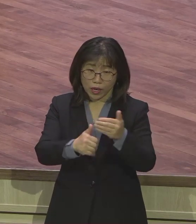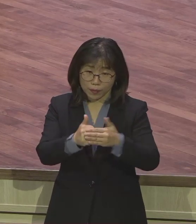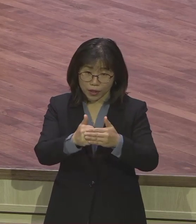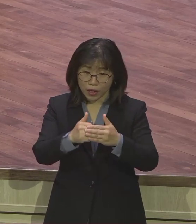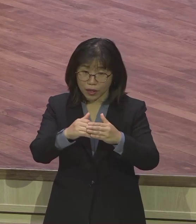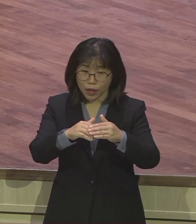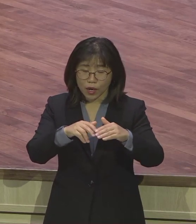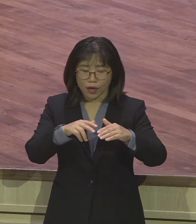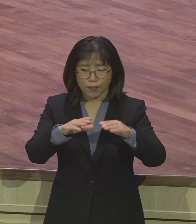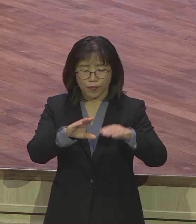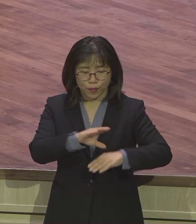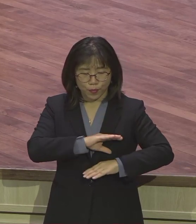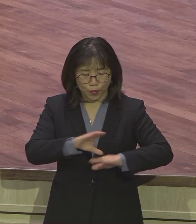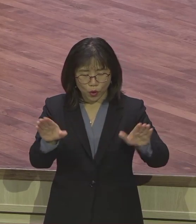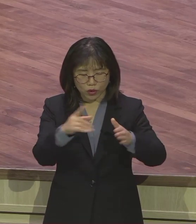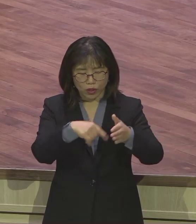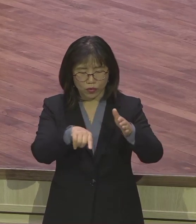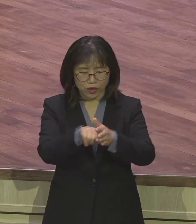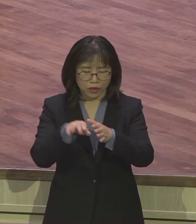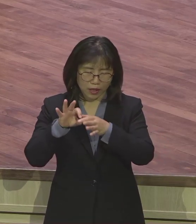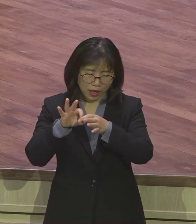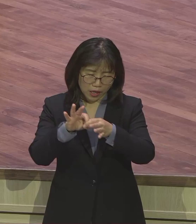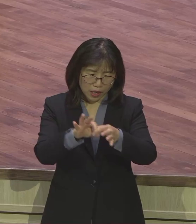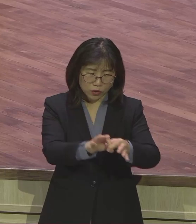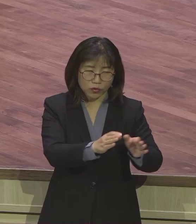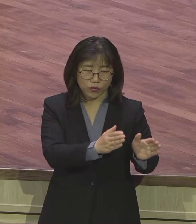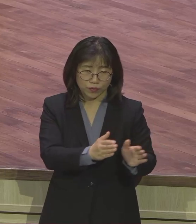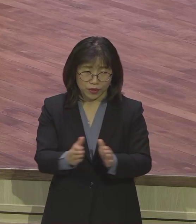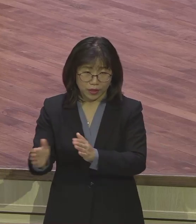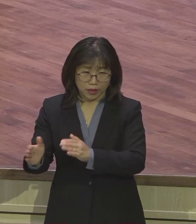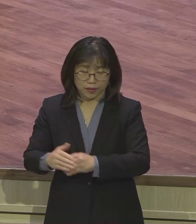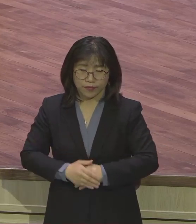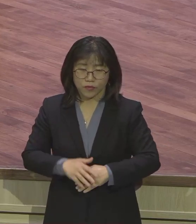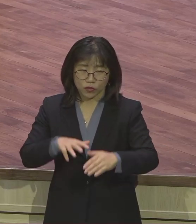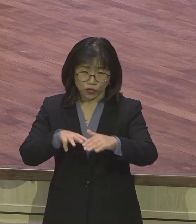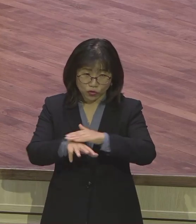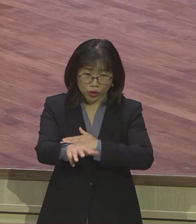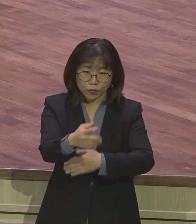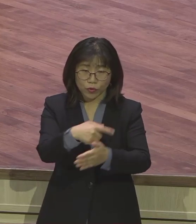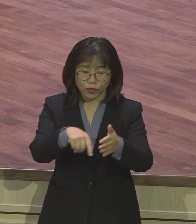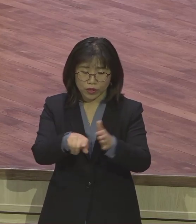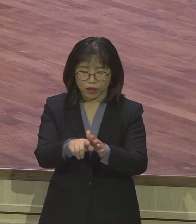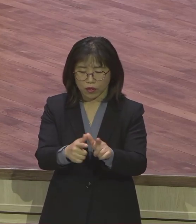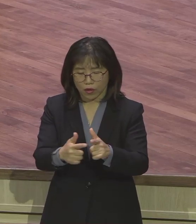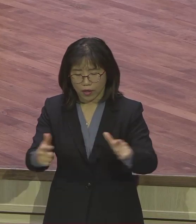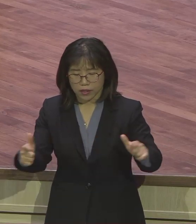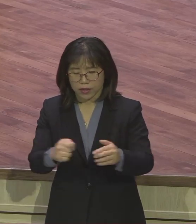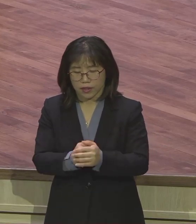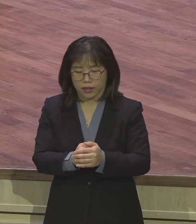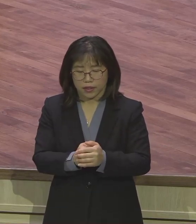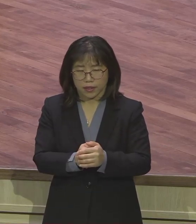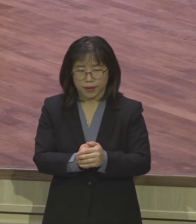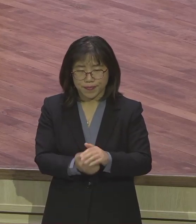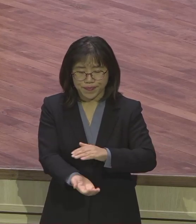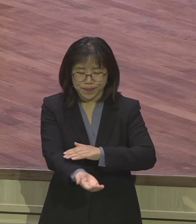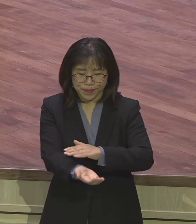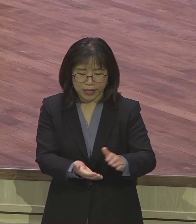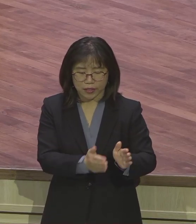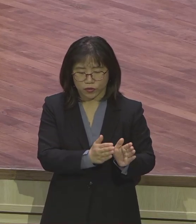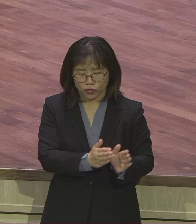민족을 이끌고 출애급할 만큼 모세가 규모를 갖추었다. 규모를 갖추었다.